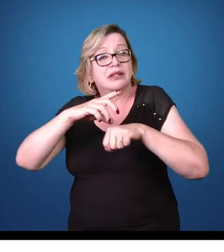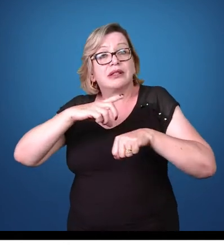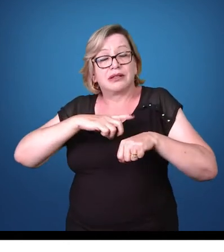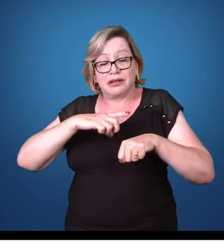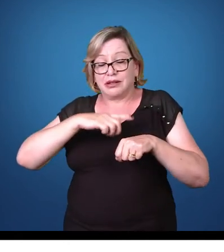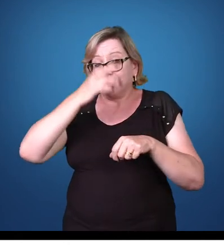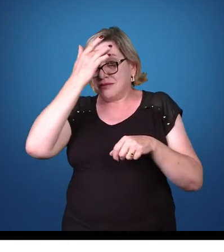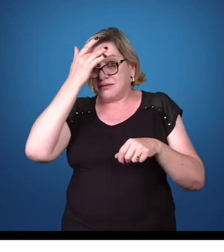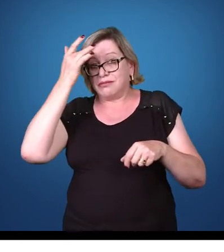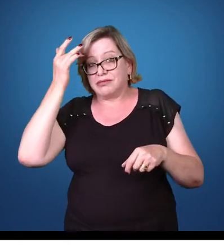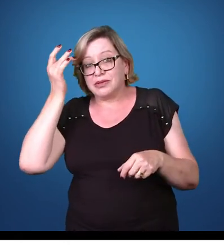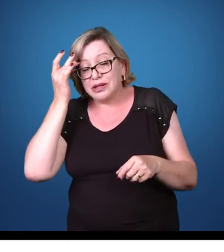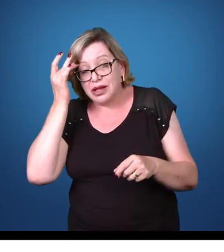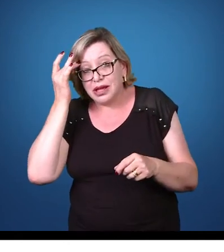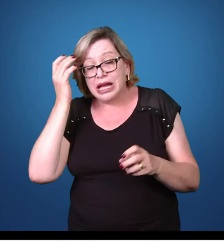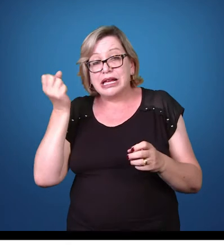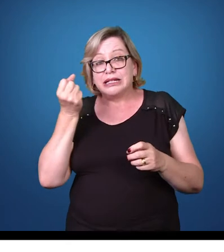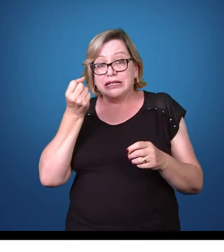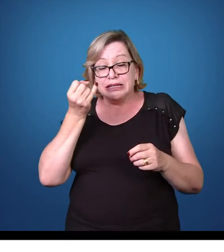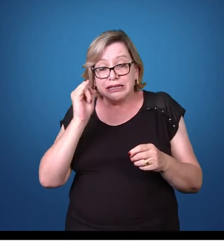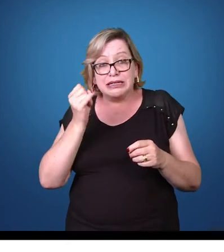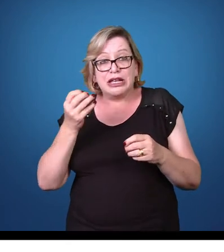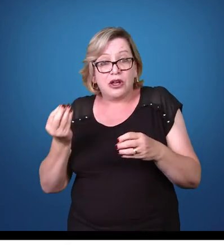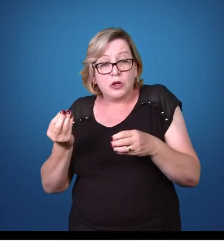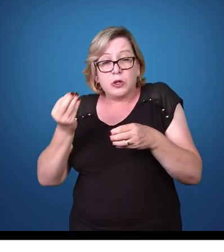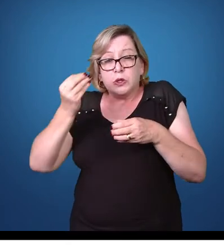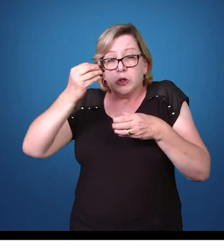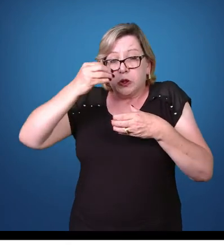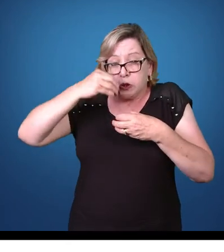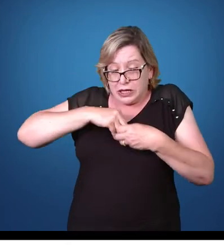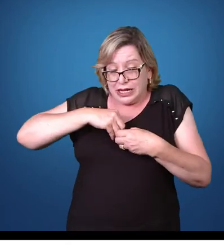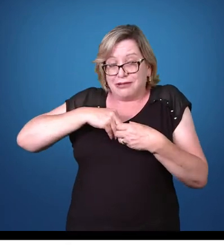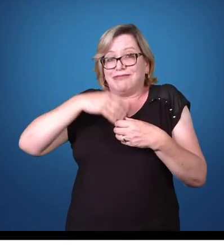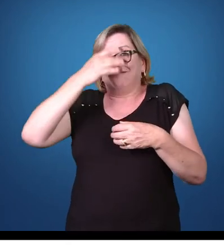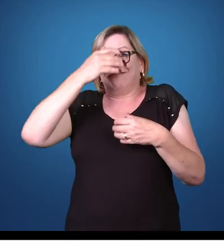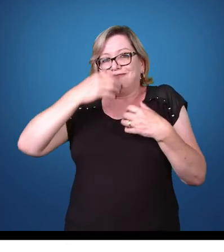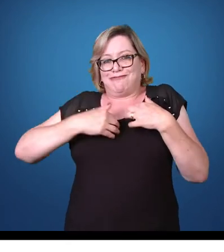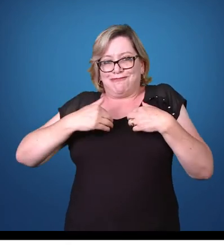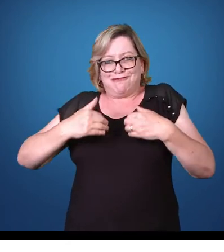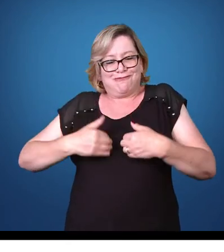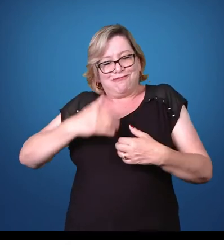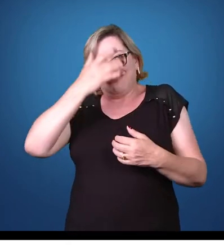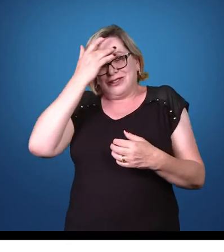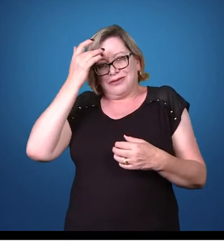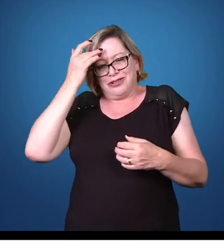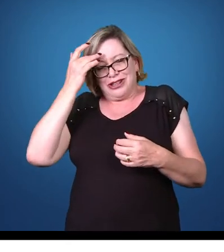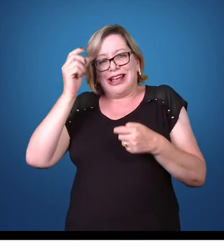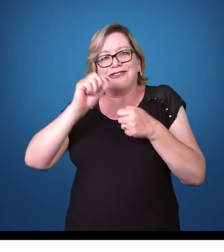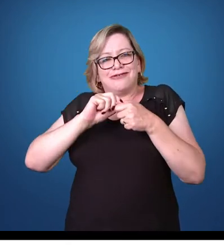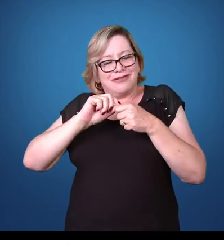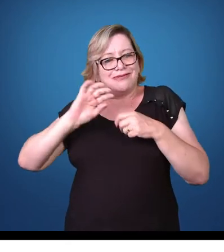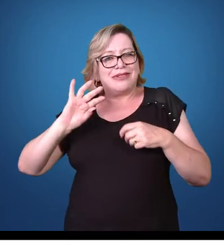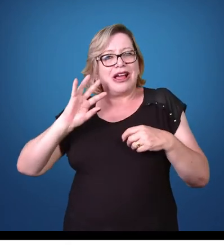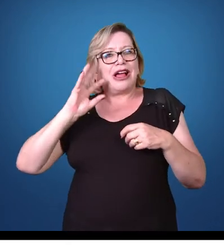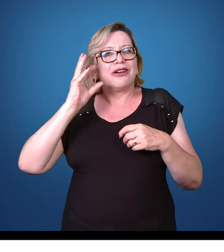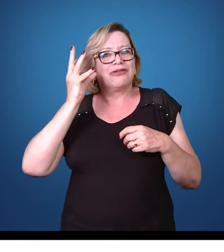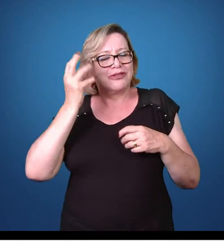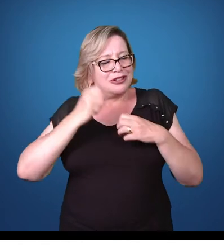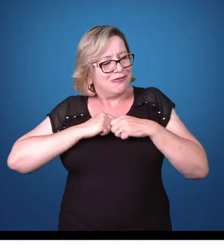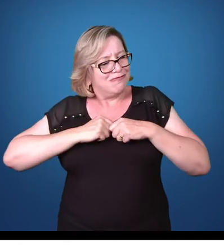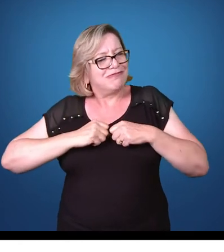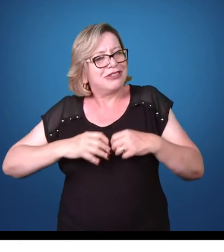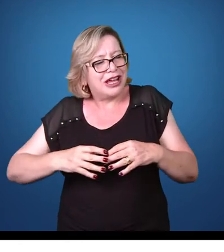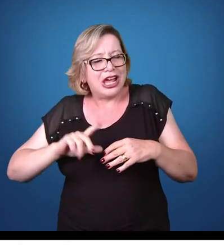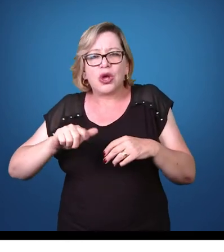hospedeiro, ou seja, a presença desse trofosoíta dentro do hospedeiro, é que vai causar os sintomas, muitas vezes, como eu comentei, da